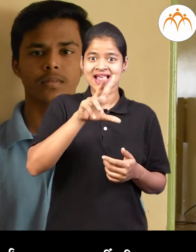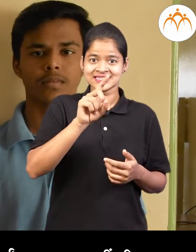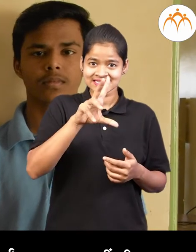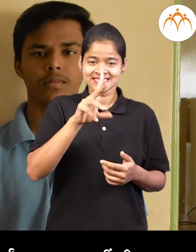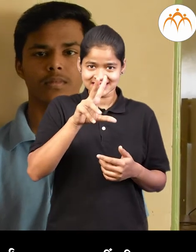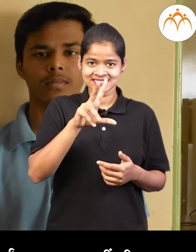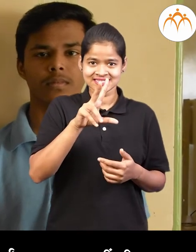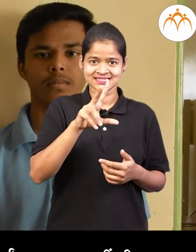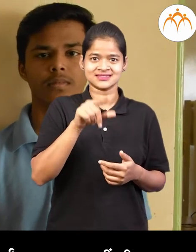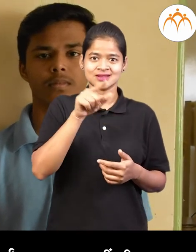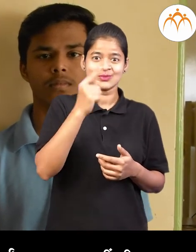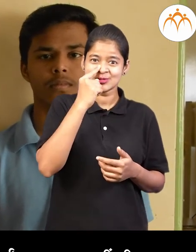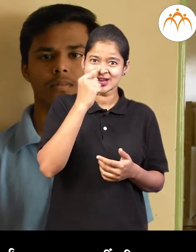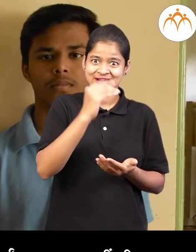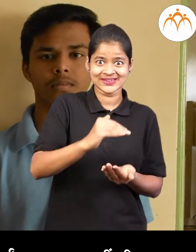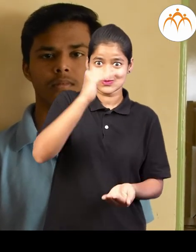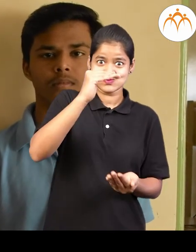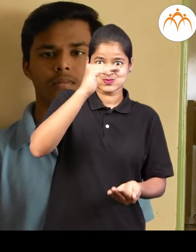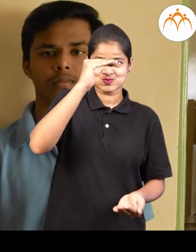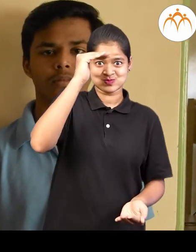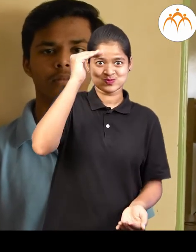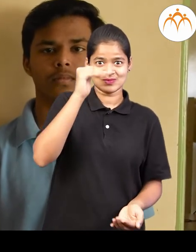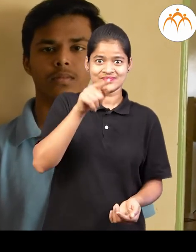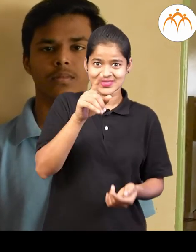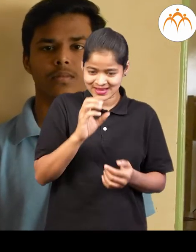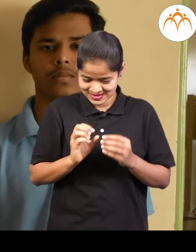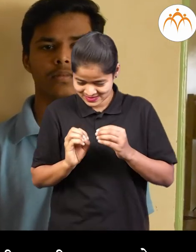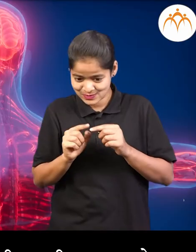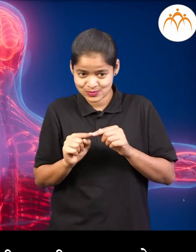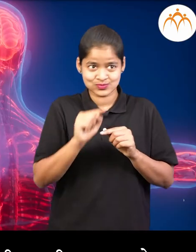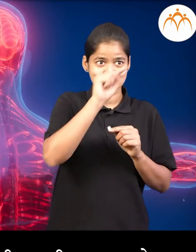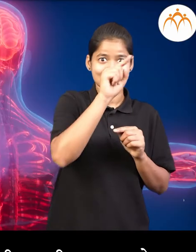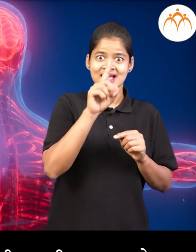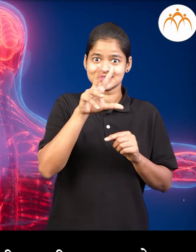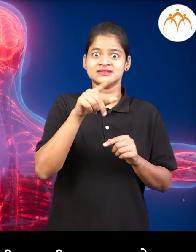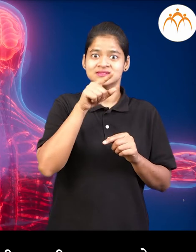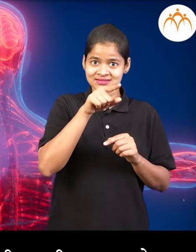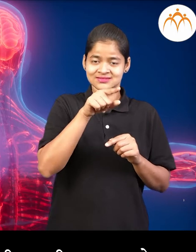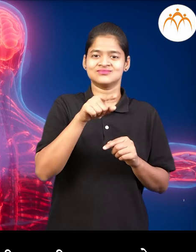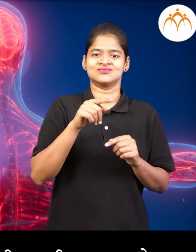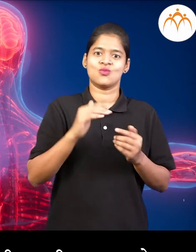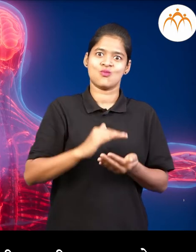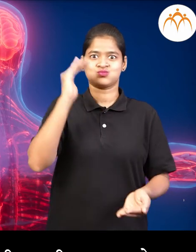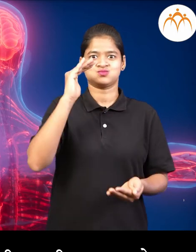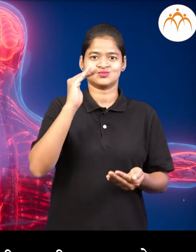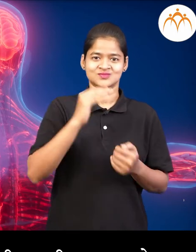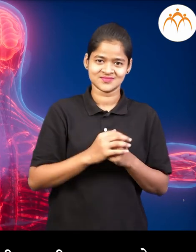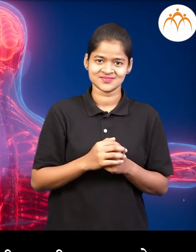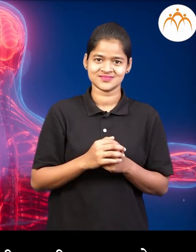अठराव्या वर्षा पर्यंत मुला मुलींची उन्ची वाढ़त असते वयाच्या चाली सहाव्या वर्षा पर्यंत